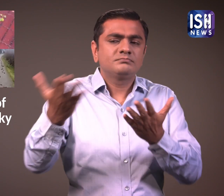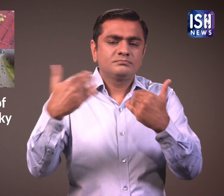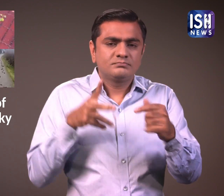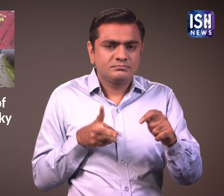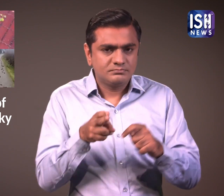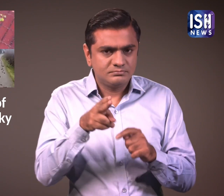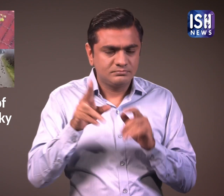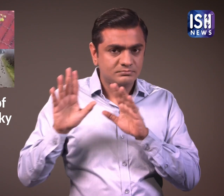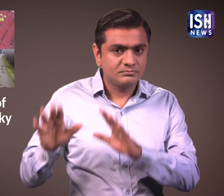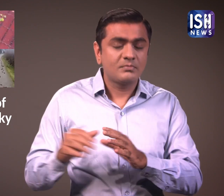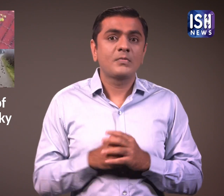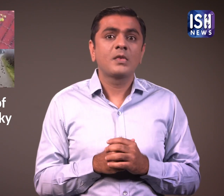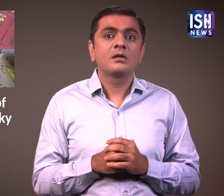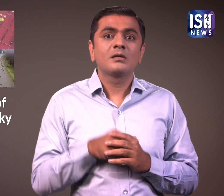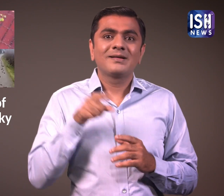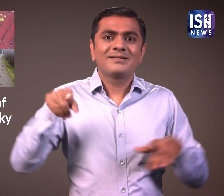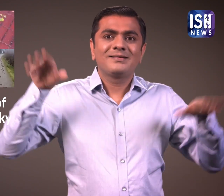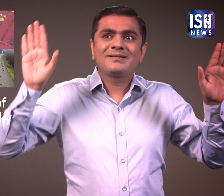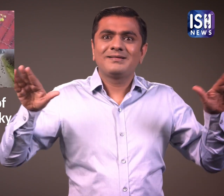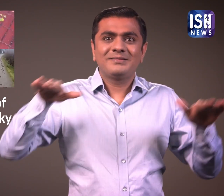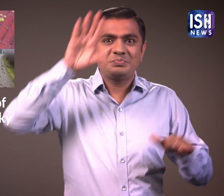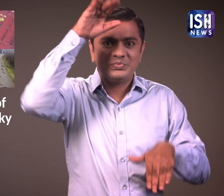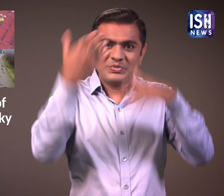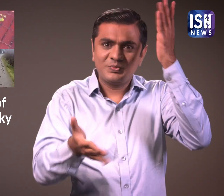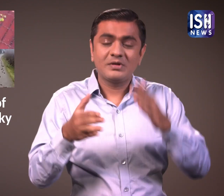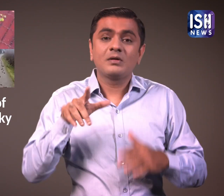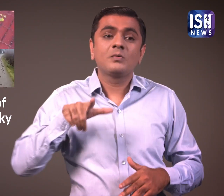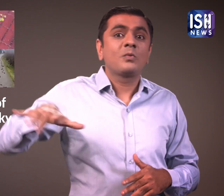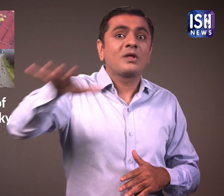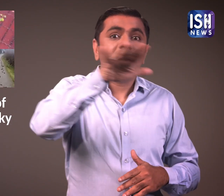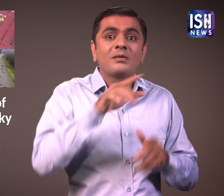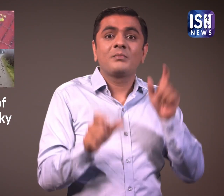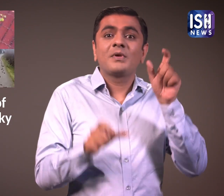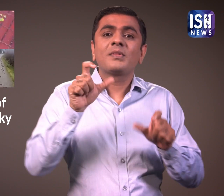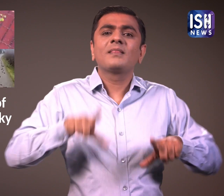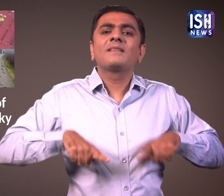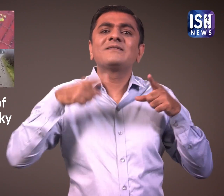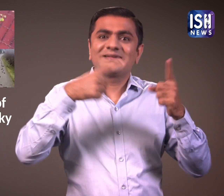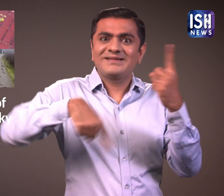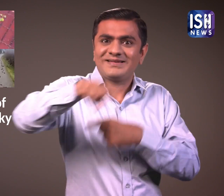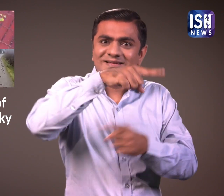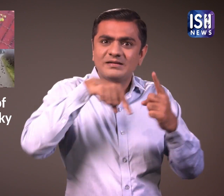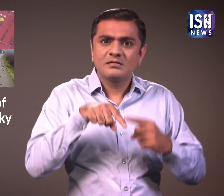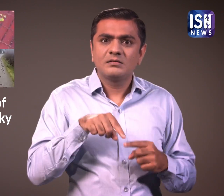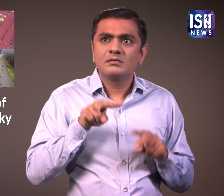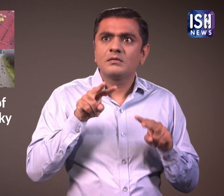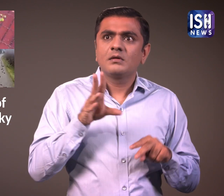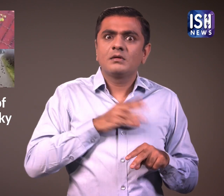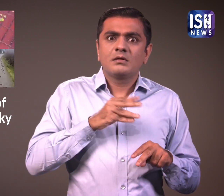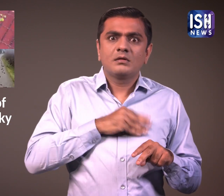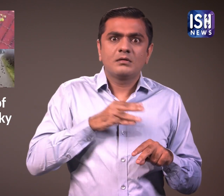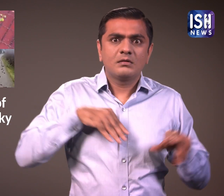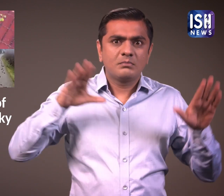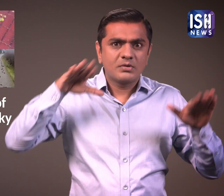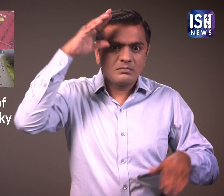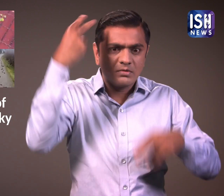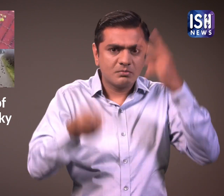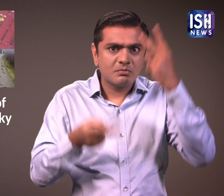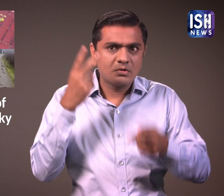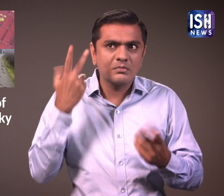पक्षियों की जांच की जा रही है बताया जा रहा है कि आसमान से मृत पक्षियों को गिरते देख स्थानिय लोग दहशत में